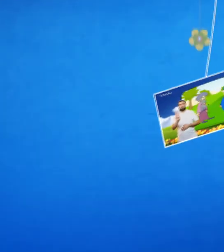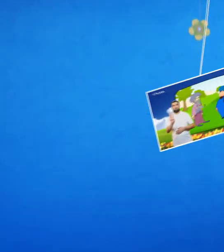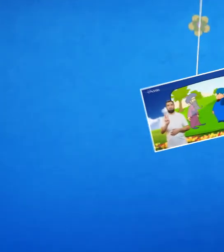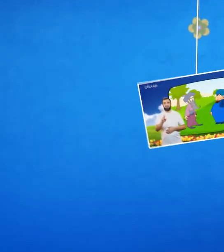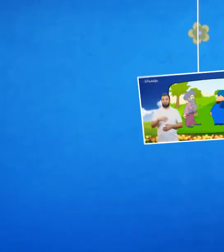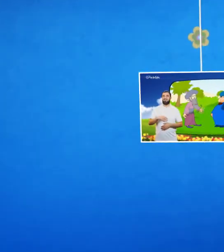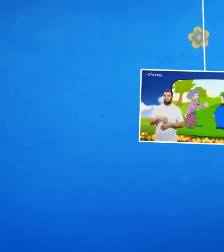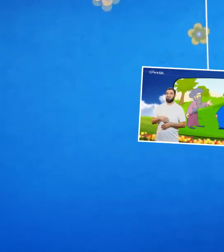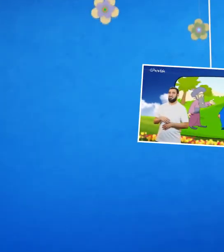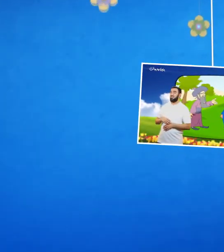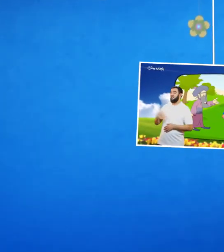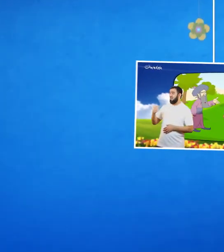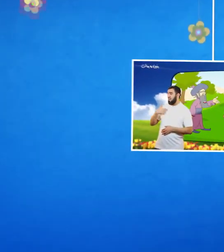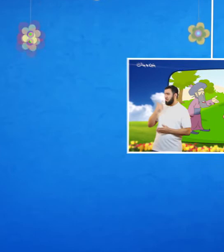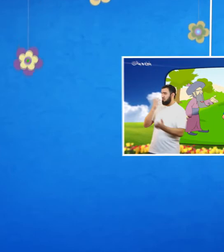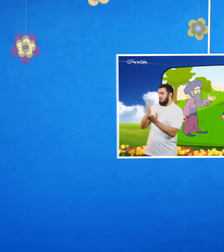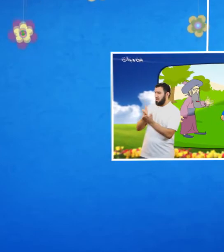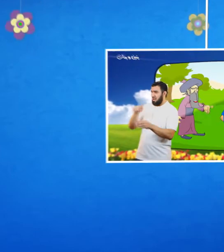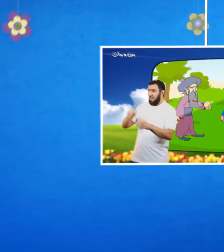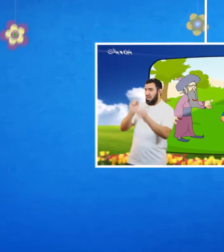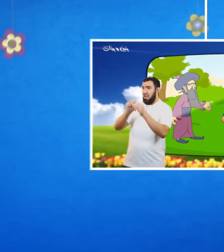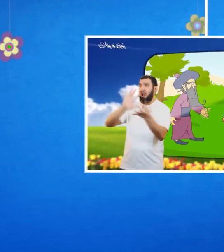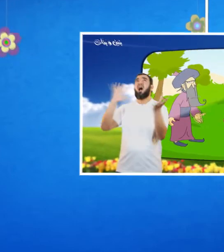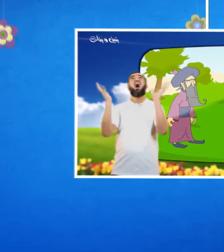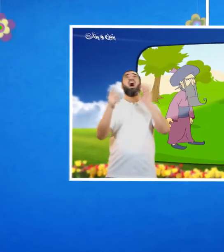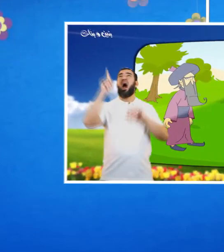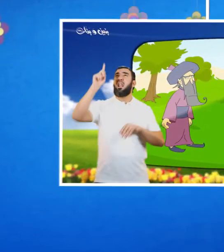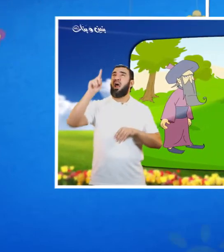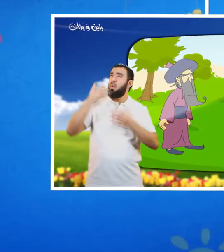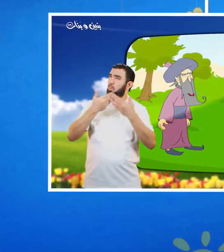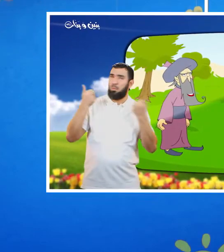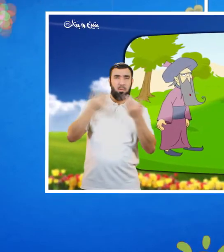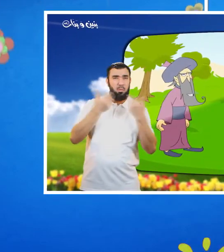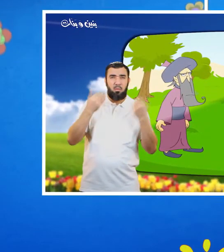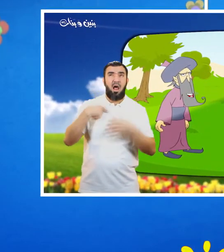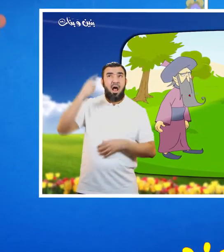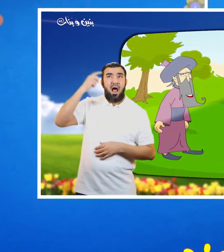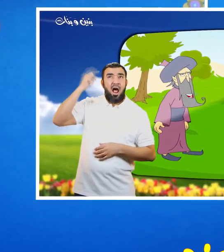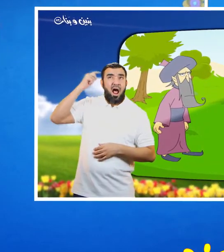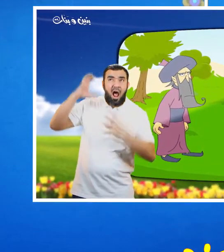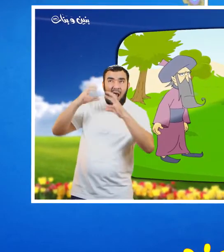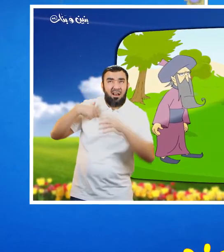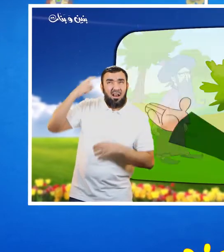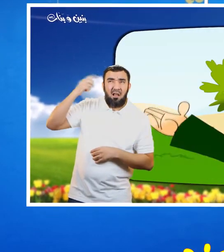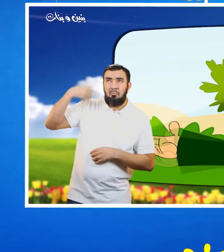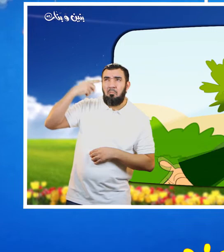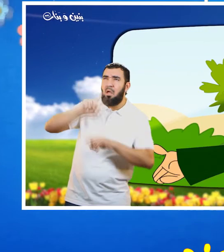أنا لا أصدق أن لهذا الكون إله عقلي لا يصدق هذا ماذا؟